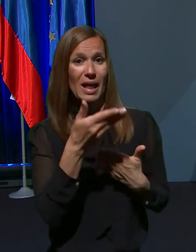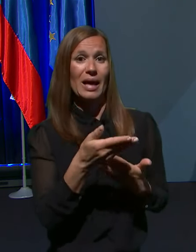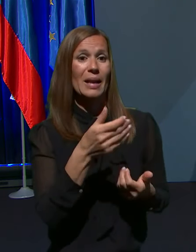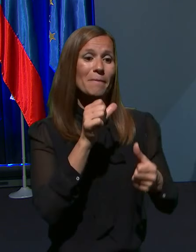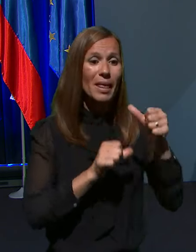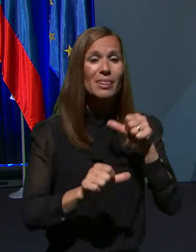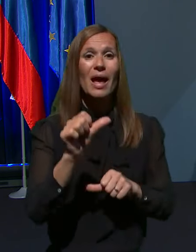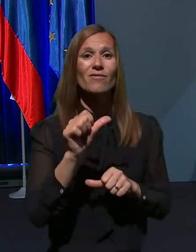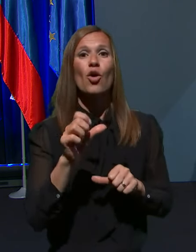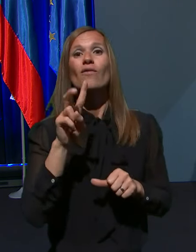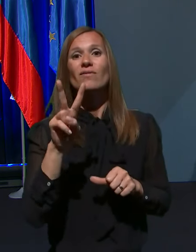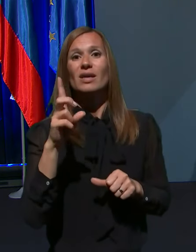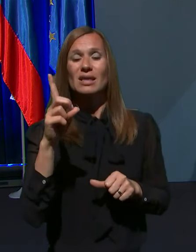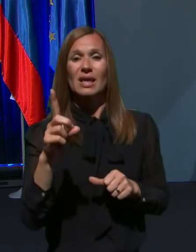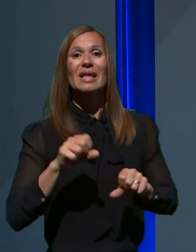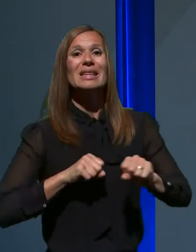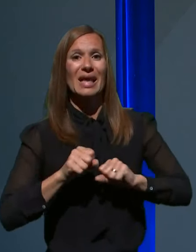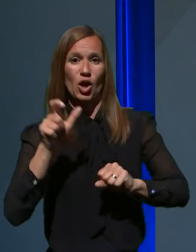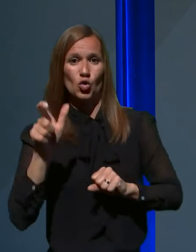vede direktorja Neza?